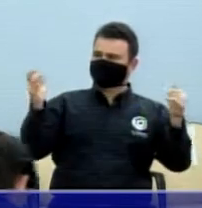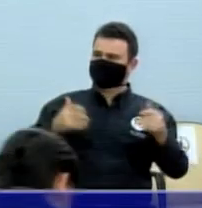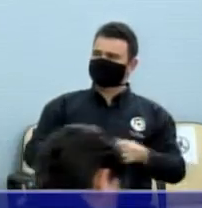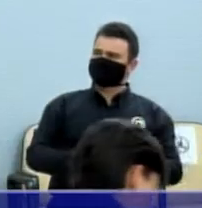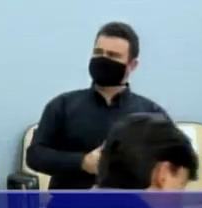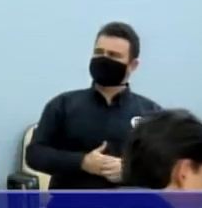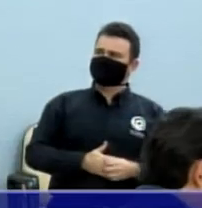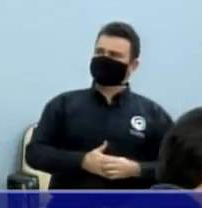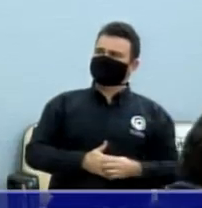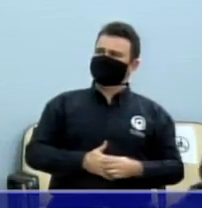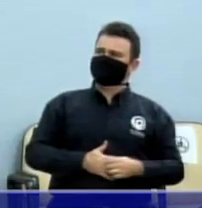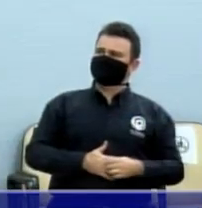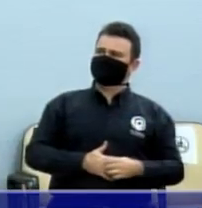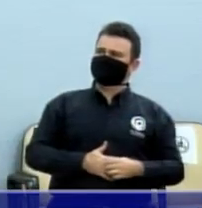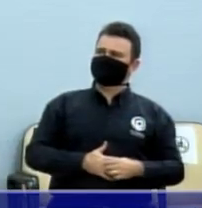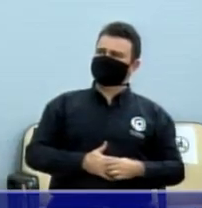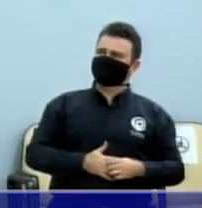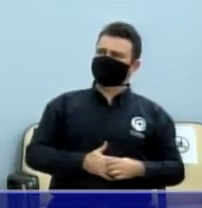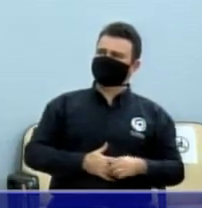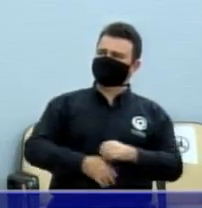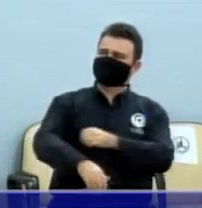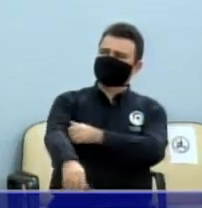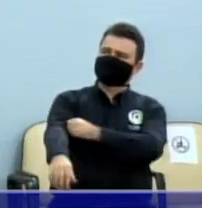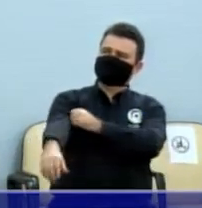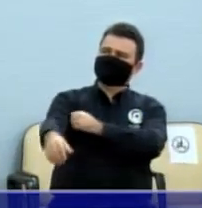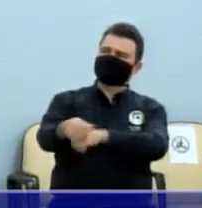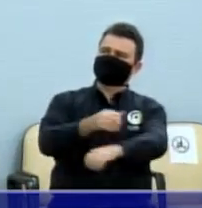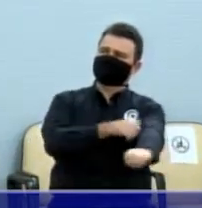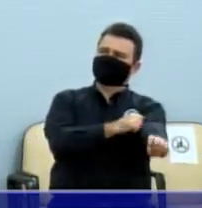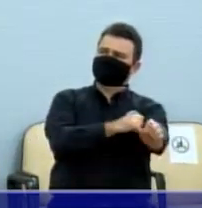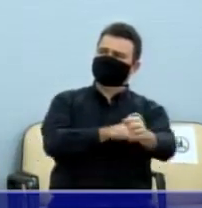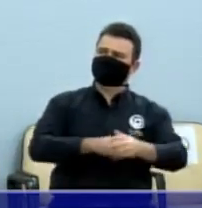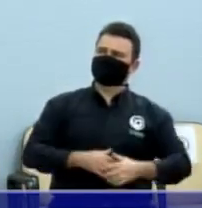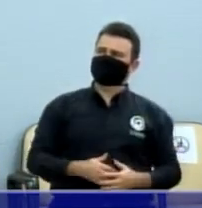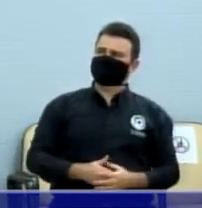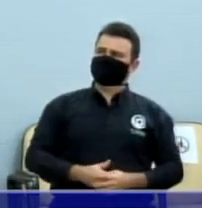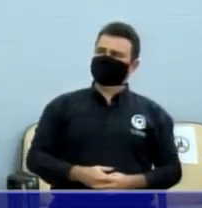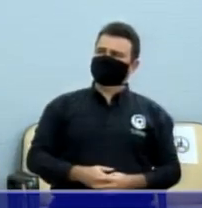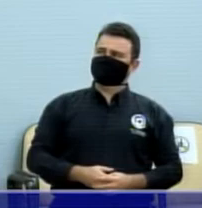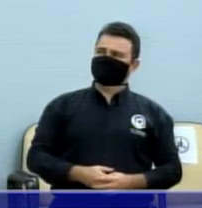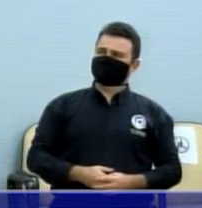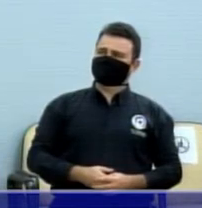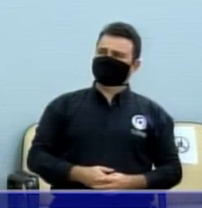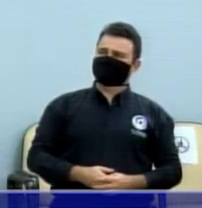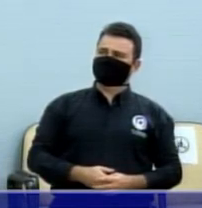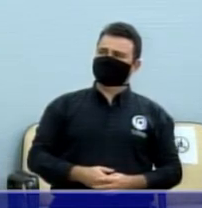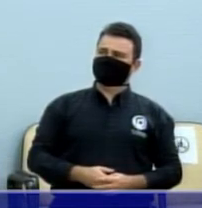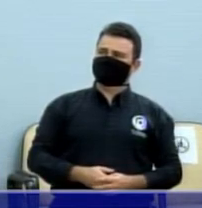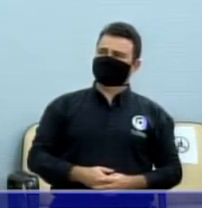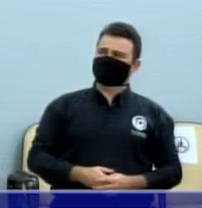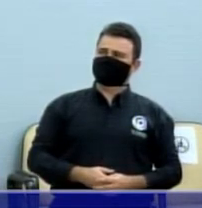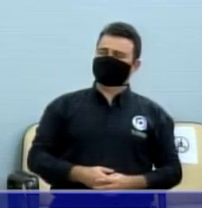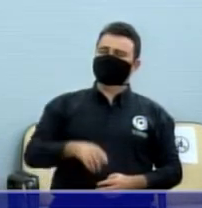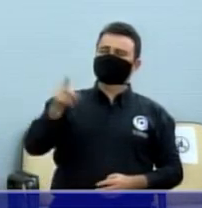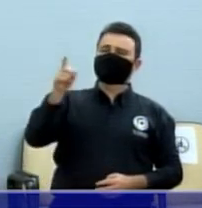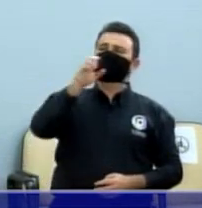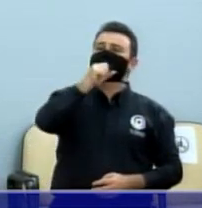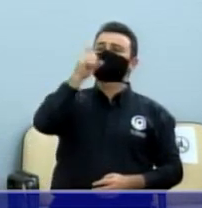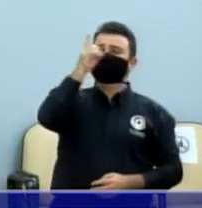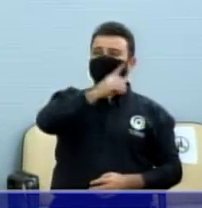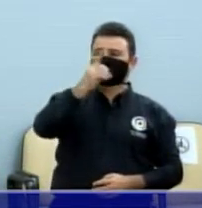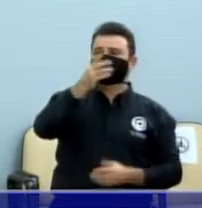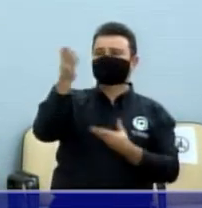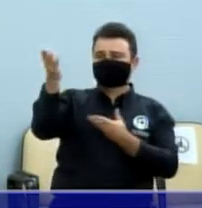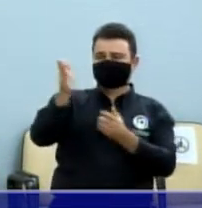Teve a aval aqui, que vocês estão vendo. Todos aqui veem o diário, não veem a hora de ver o diário da região, principalmente sábado e domingo, para ver notícia ruim, mas